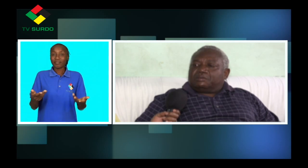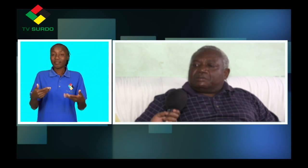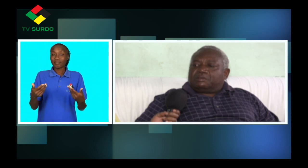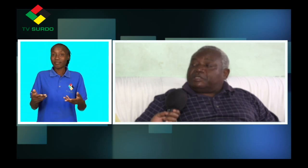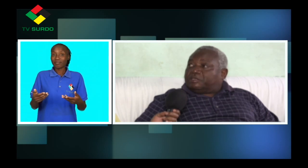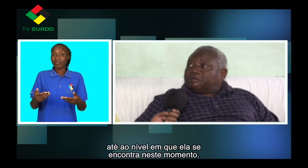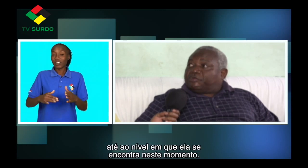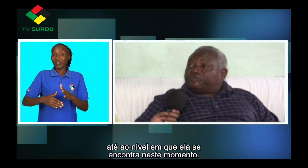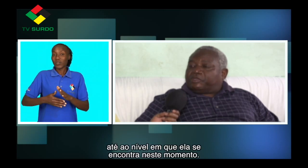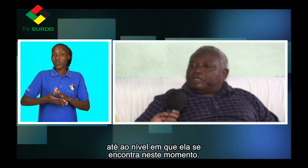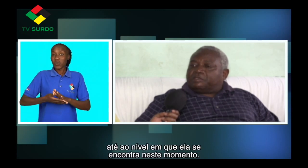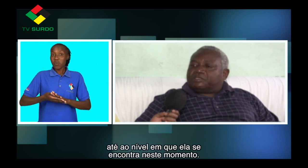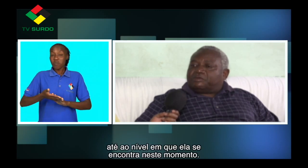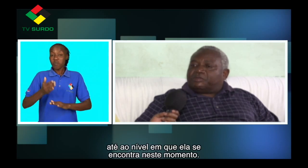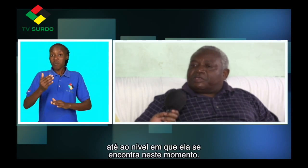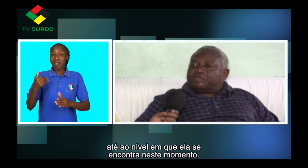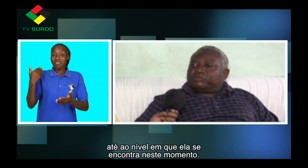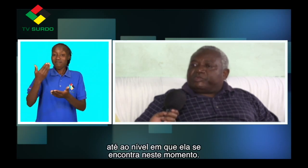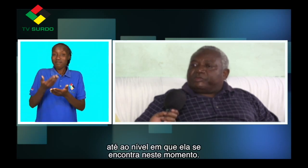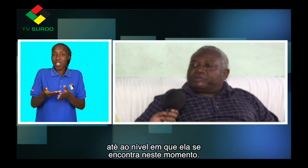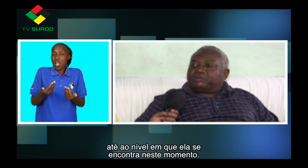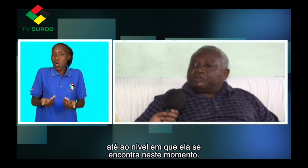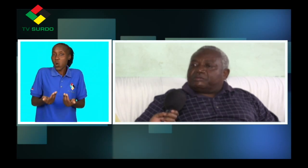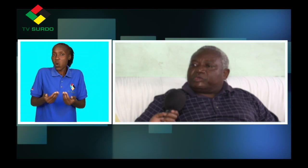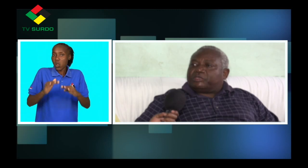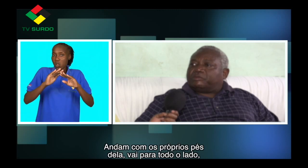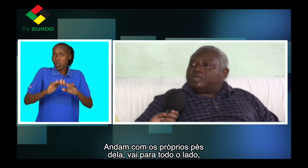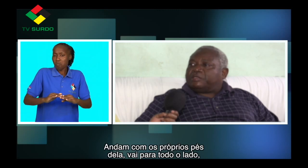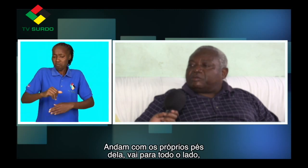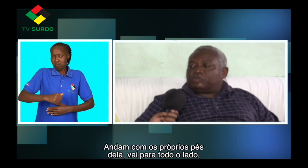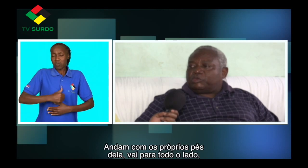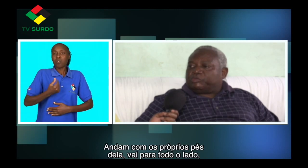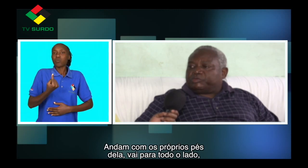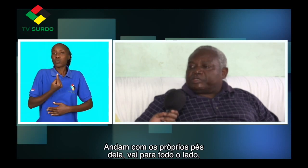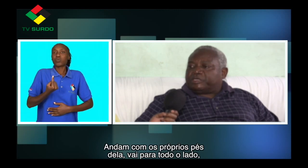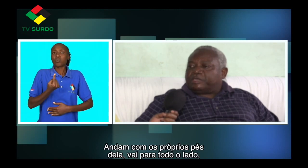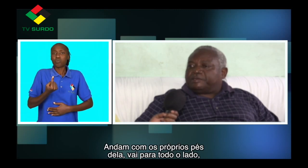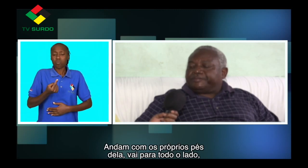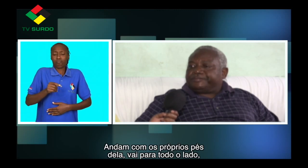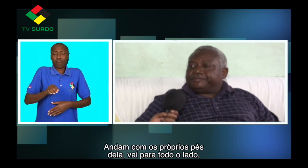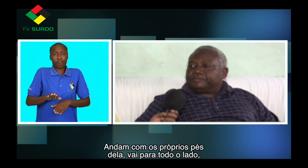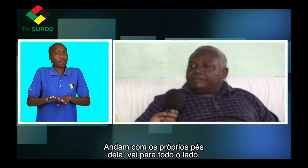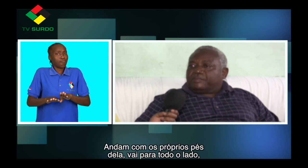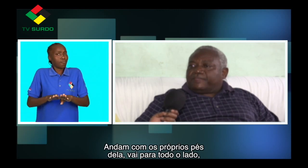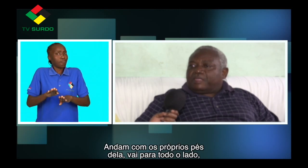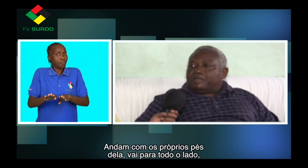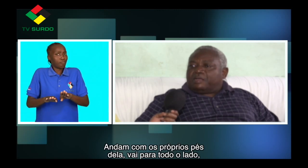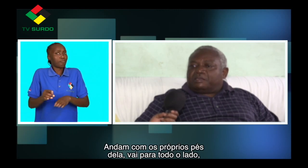Até o nível que ela se encontra neste momento. Portanto, anda com os próprios pés dela. Anda